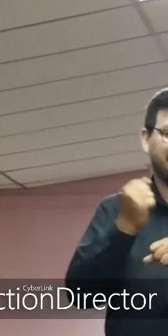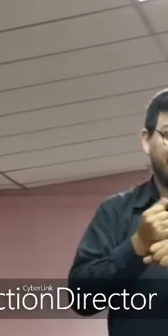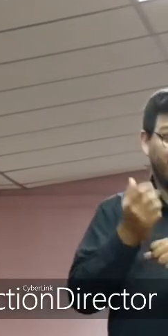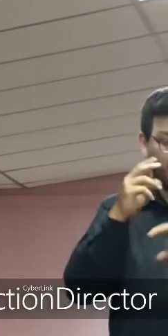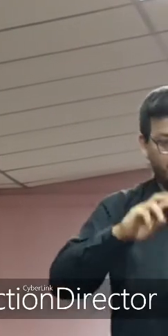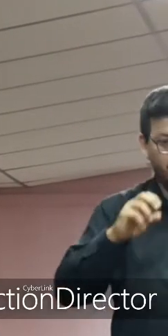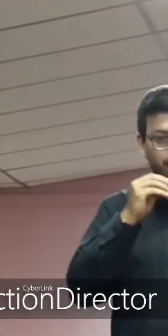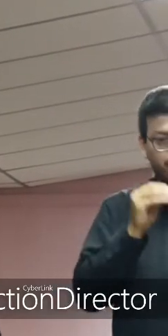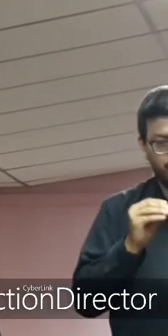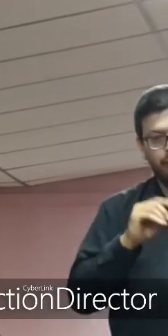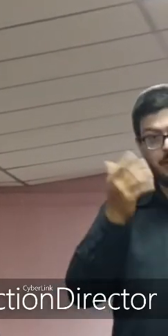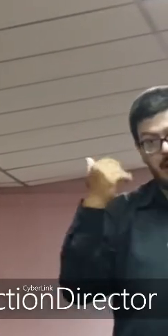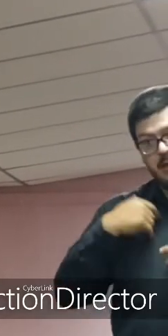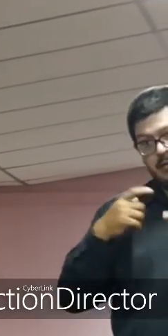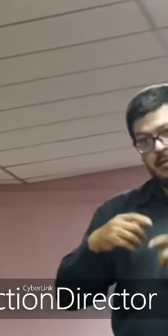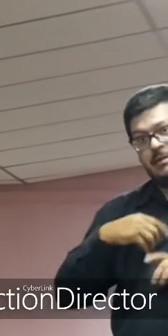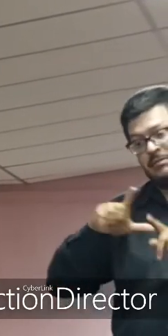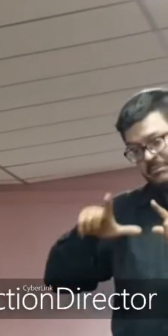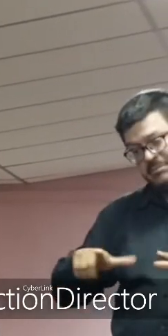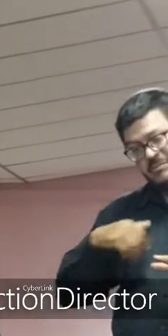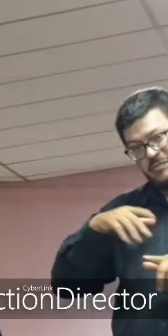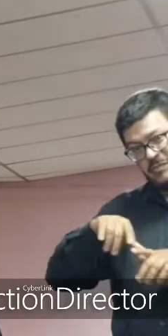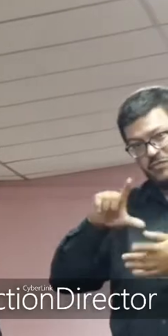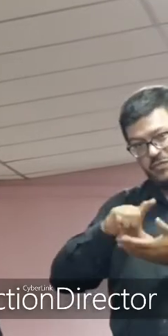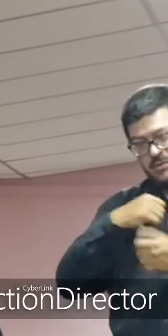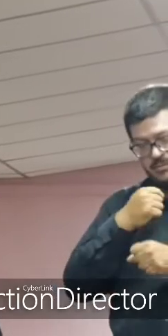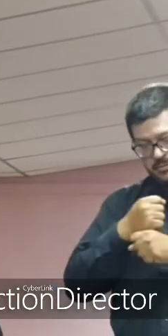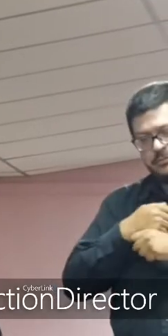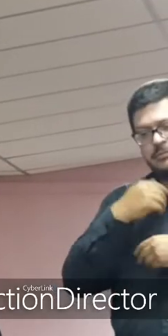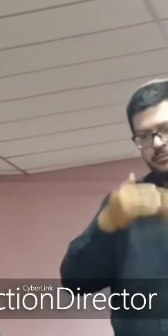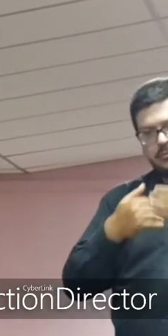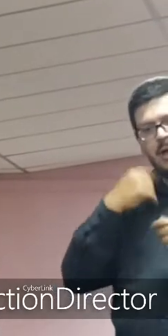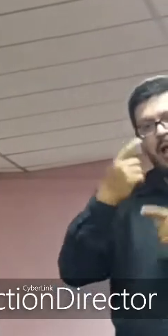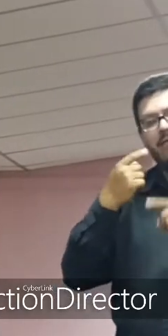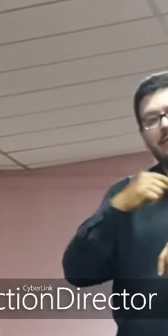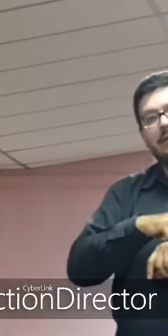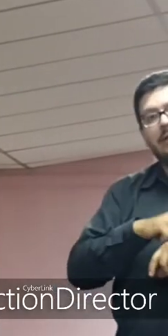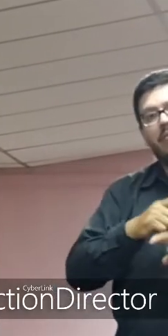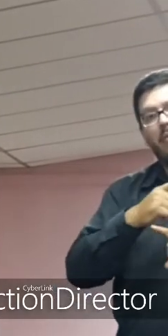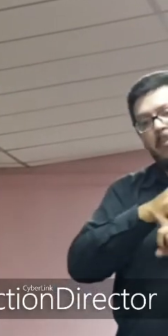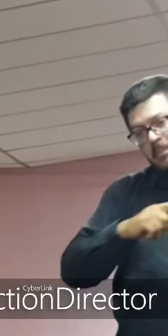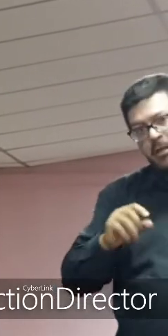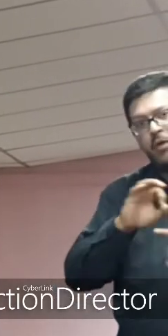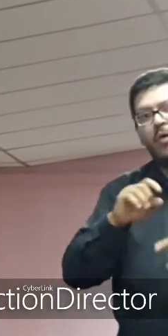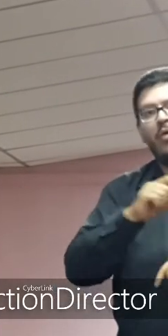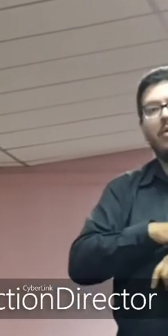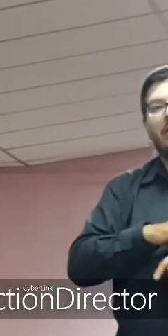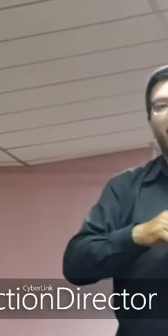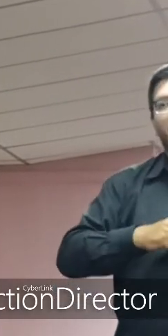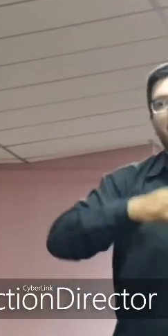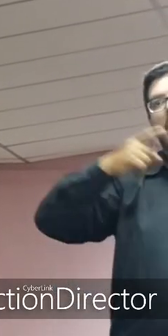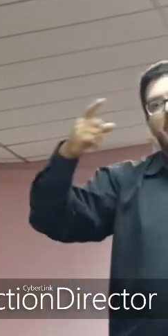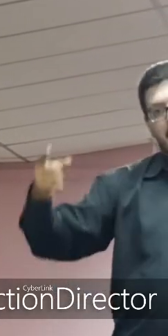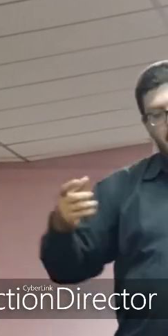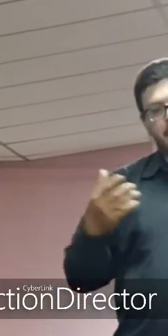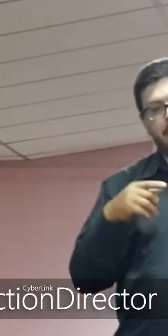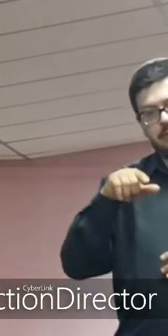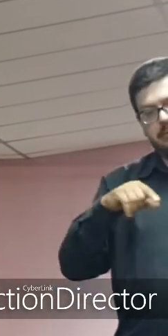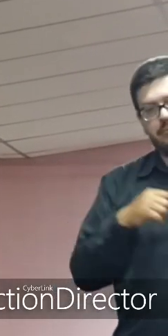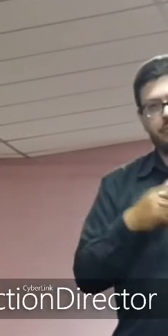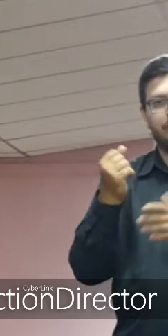y en la área y en otras áreas quizás lo vemos a mediano y largo plazo pero lo importante es no